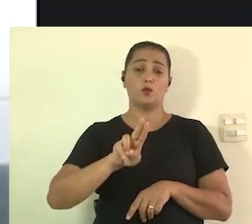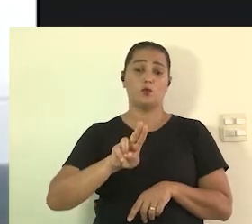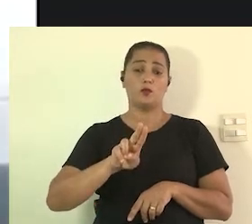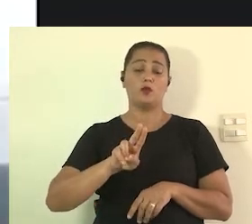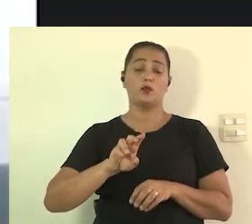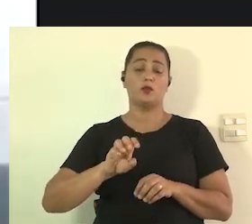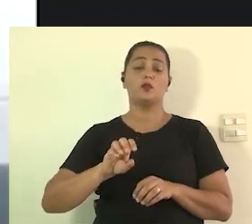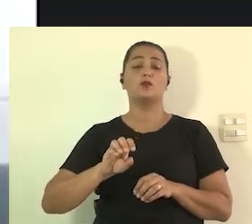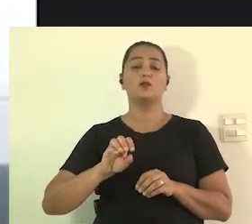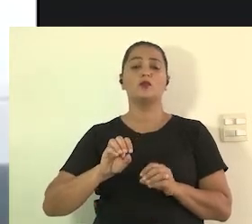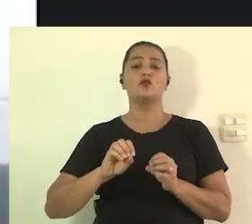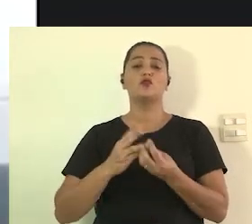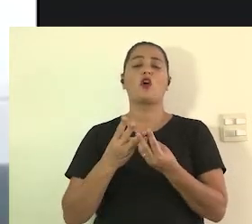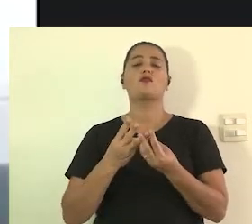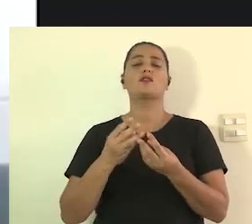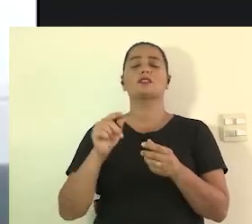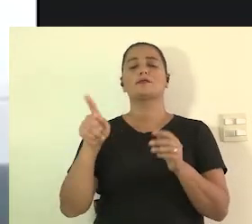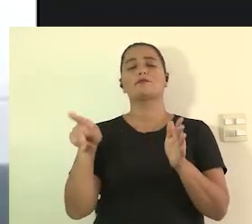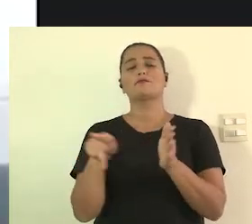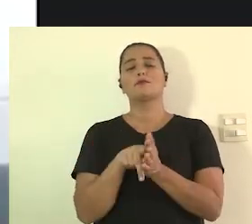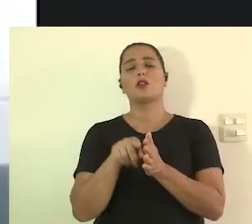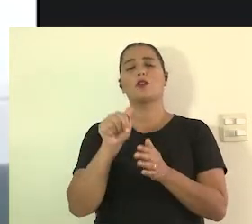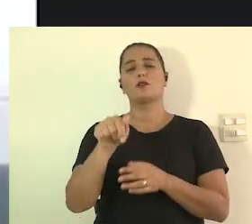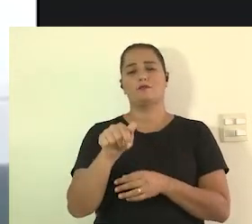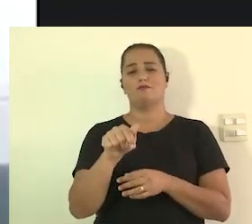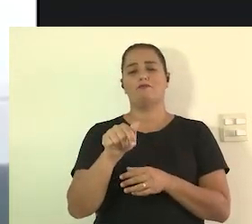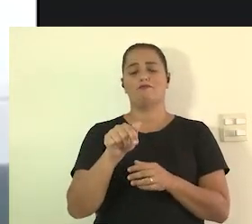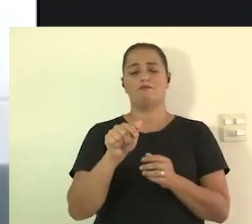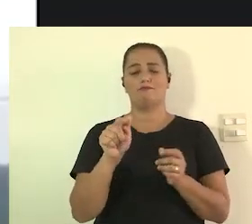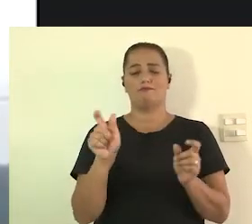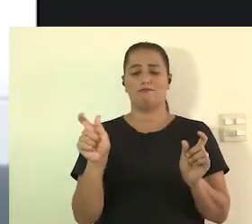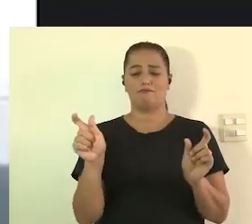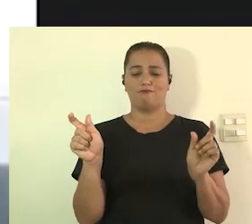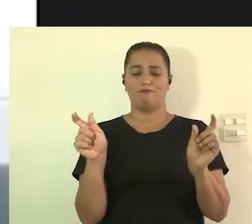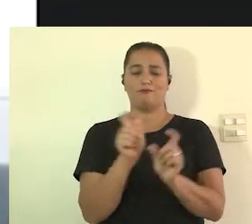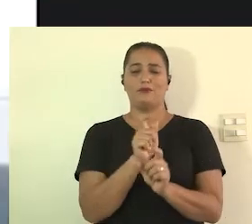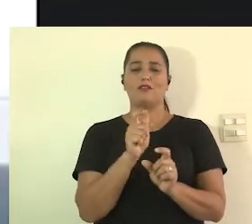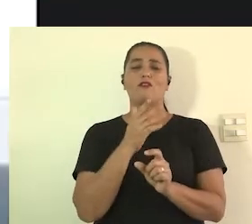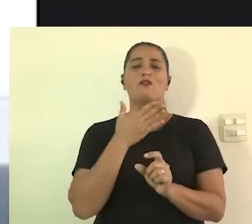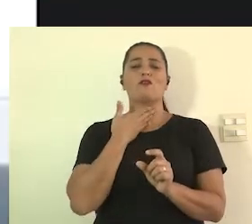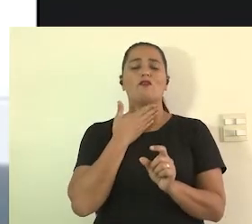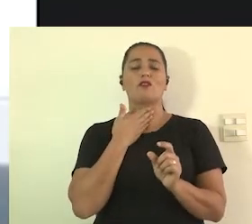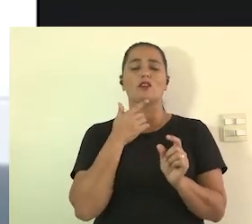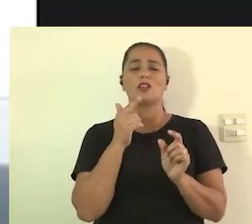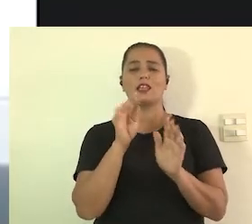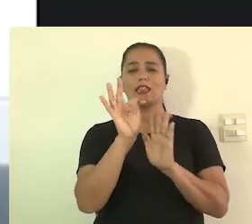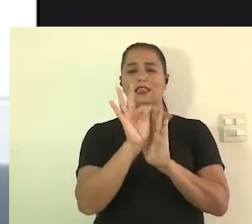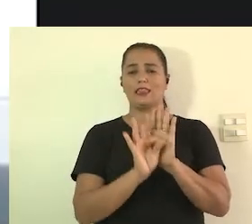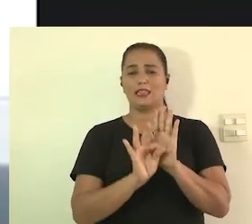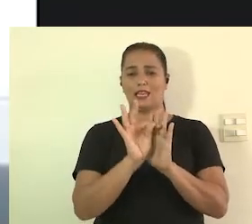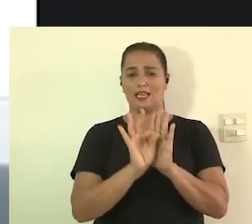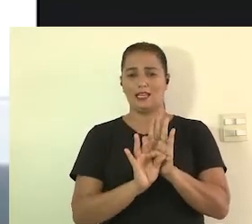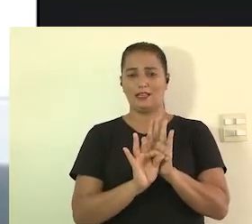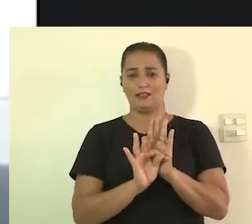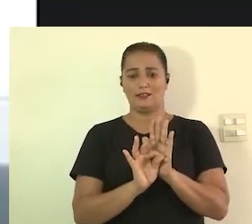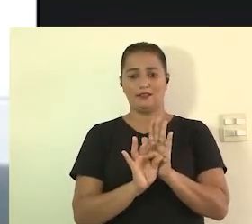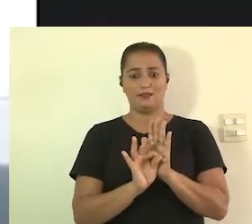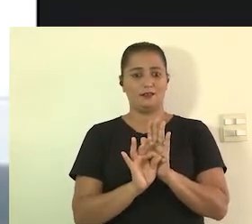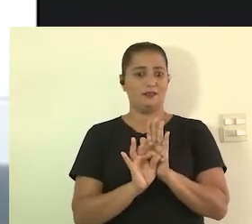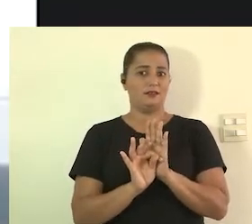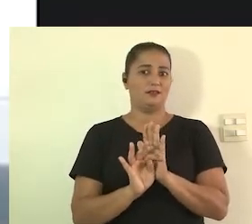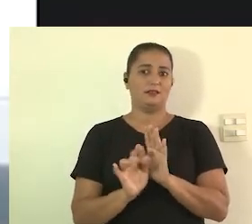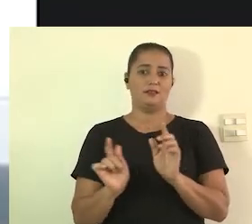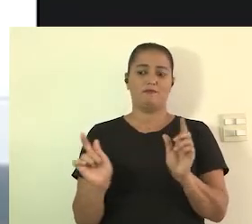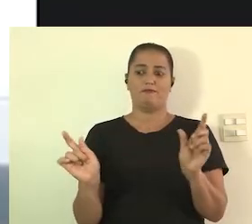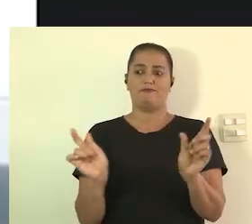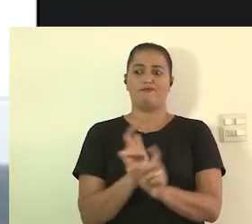softwares que convertem automaticamente a fala em texto e isso causa uma poluição